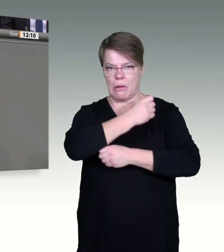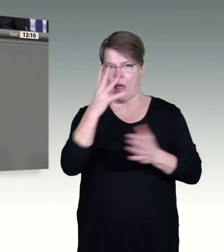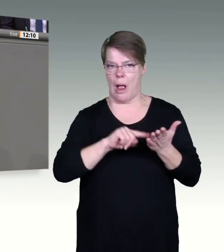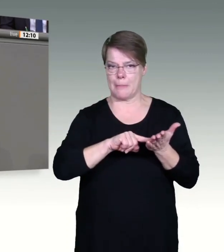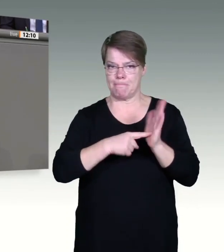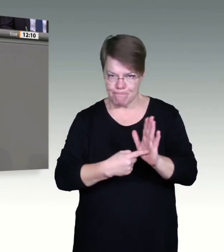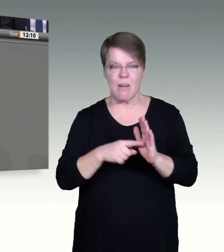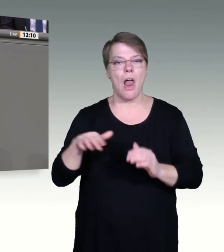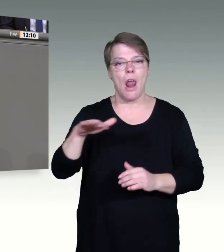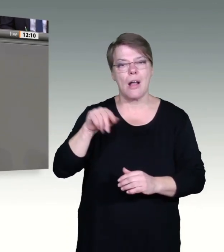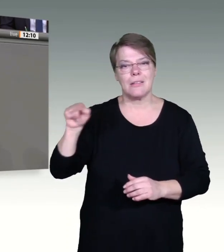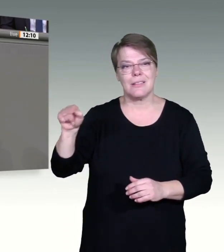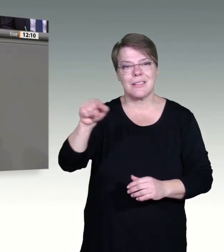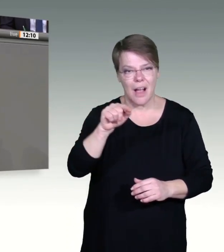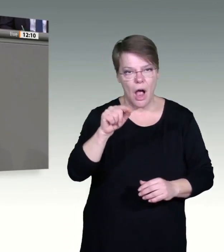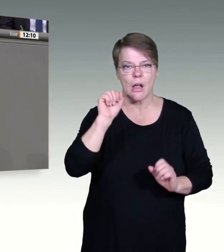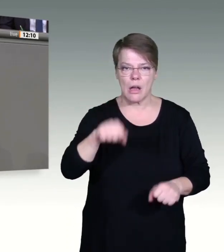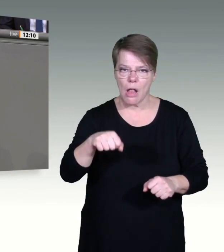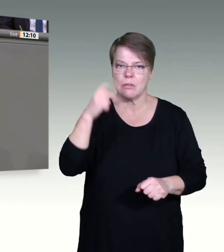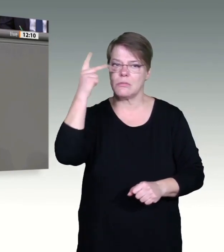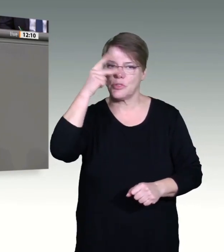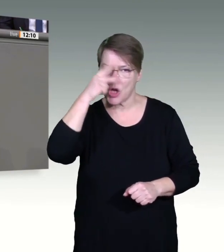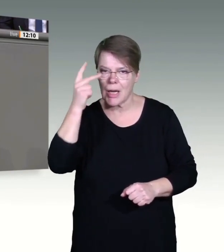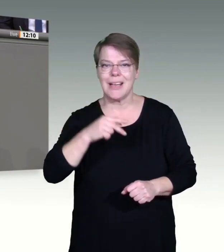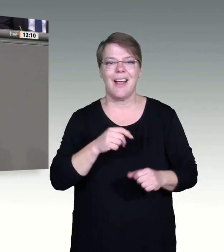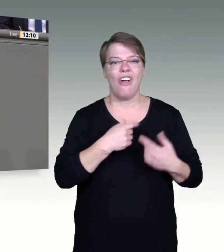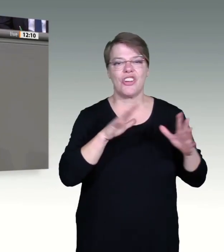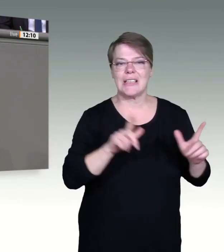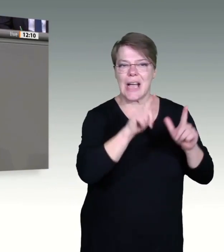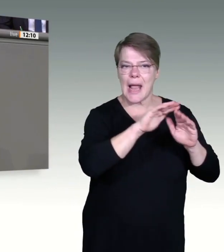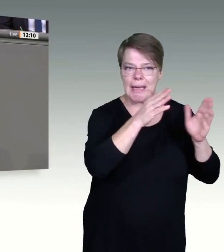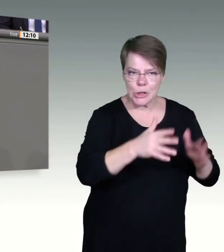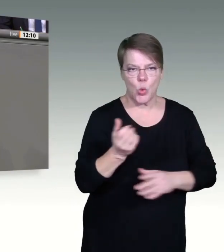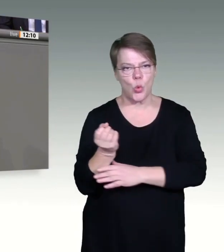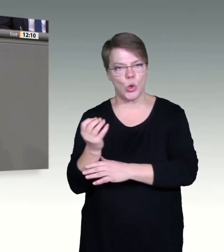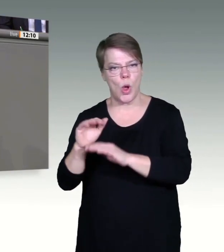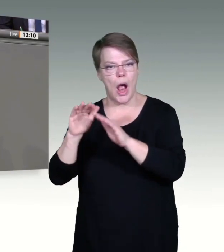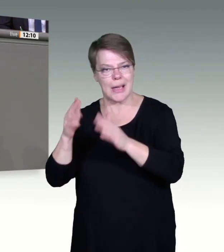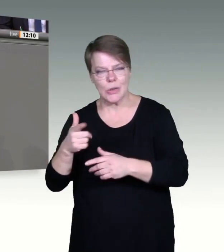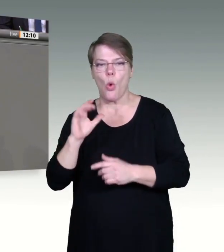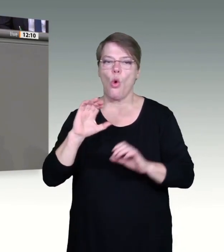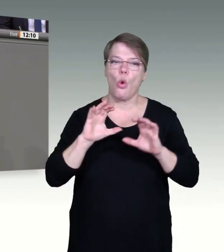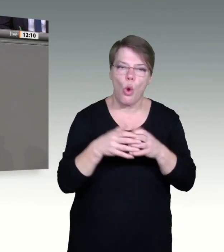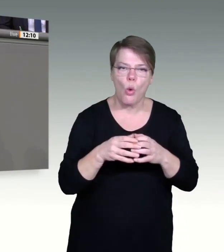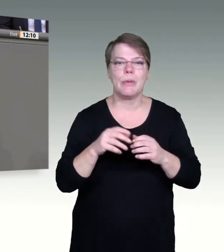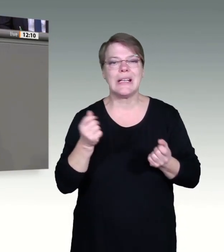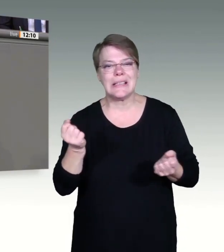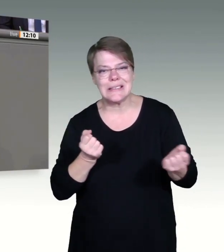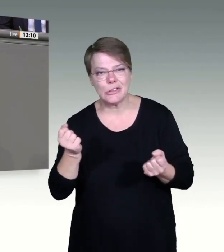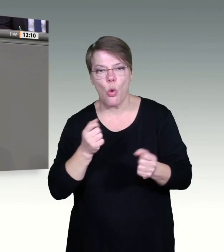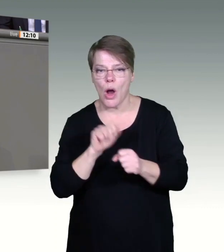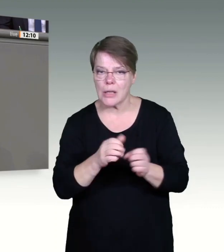zu untersagen und bestehende Rechtsverordnungen auf all der Rechtsgrundlage bis zum 15. Februar